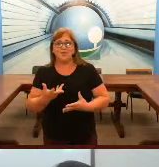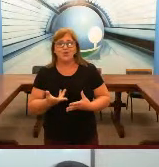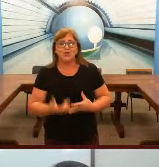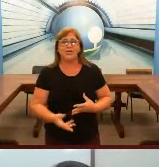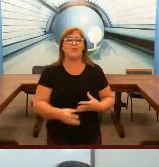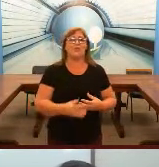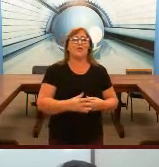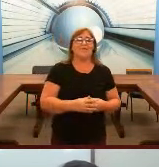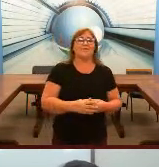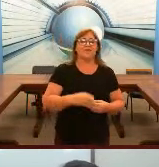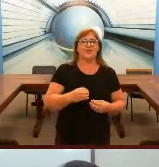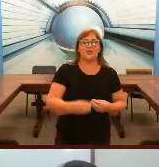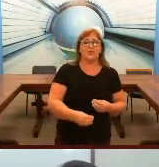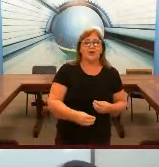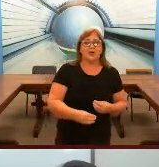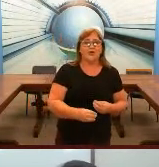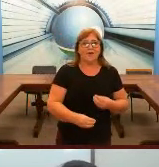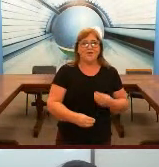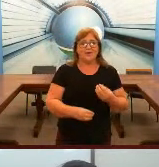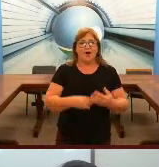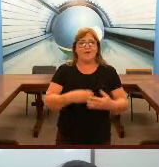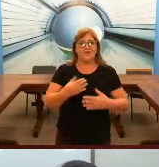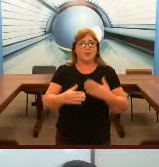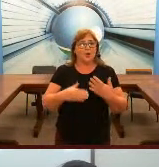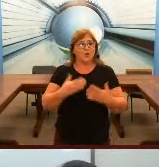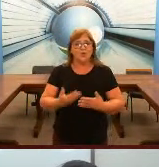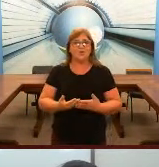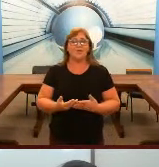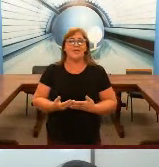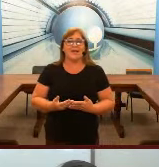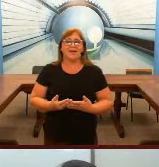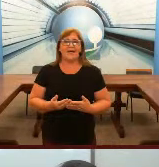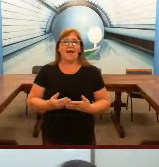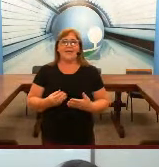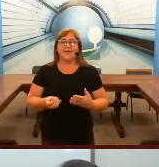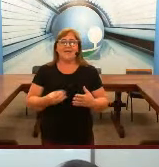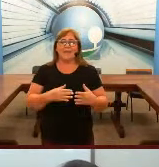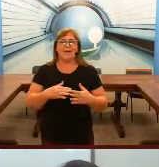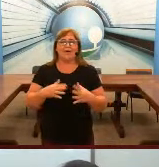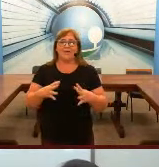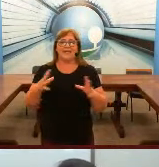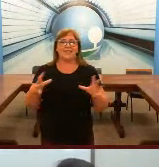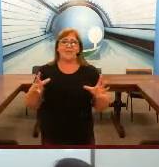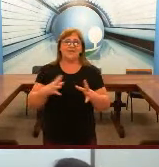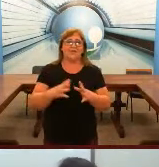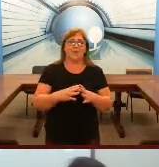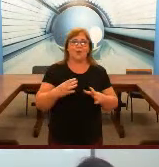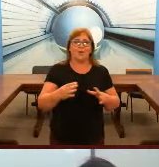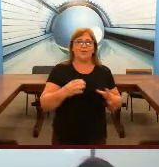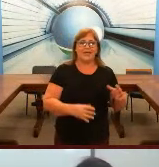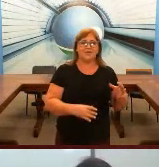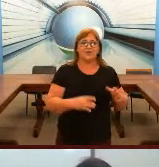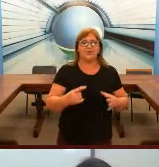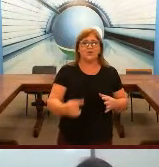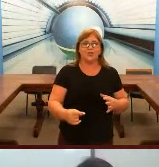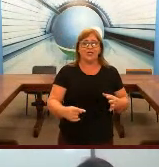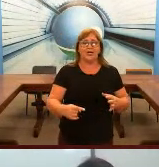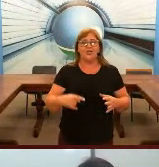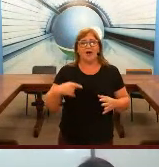surgindo, vai surgindo novos produtos e a língua também acontece da mesma forma que o português. Quando surgem